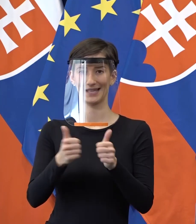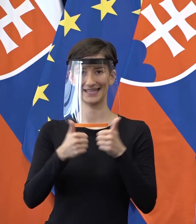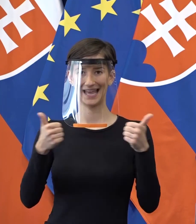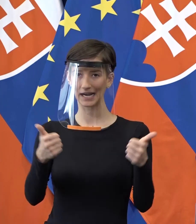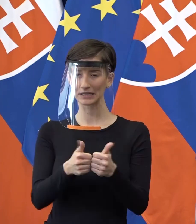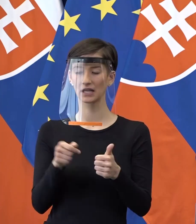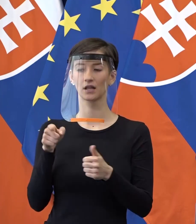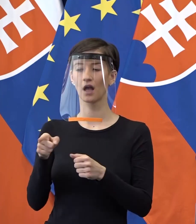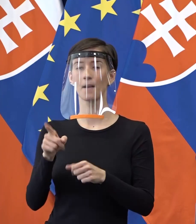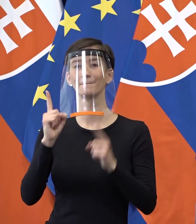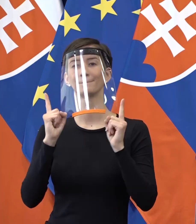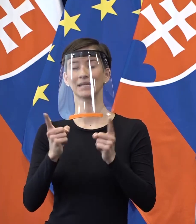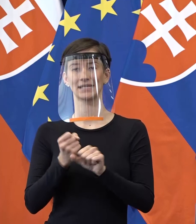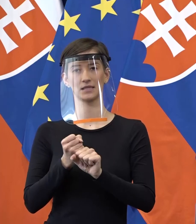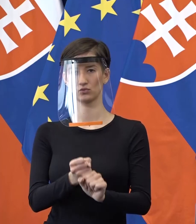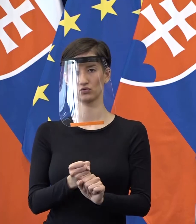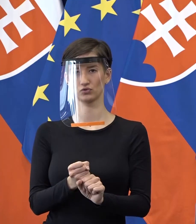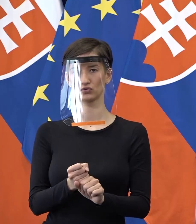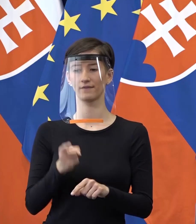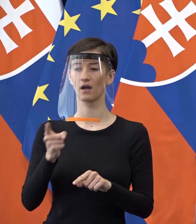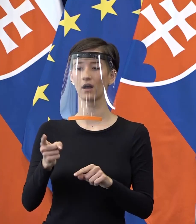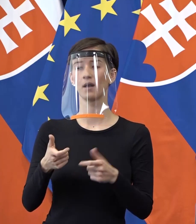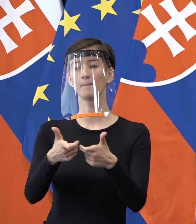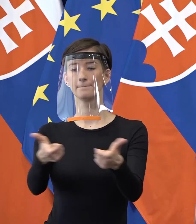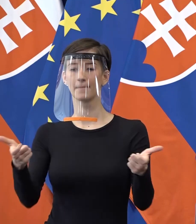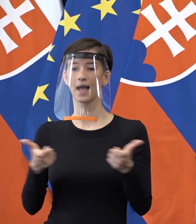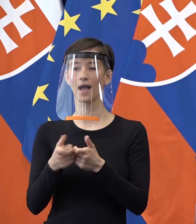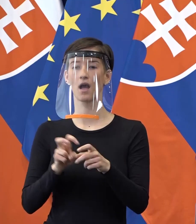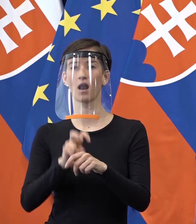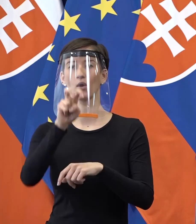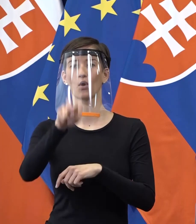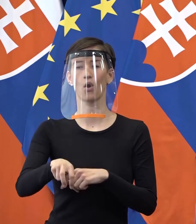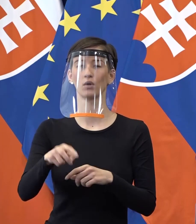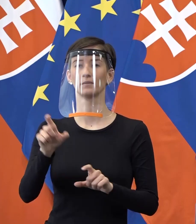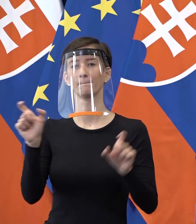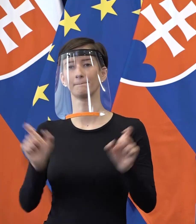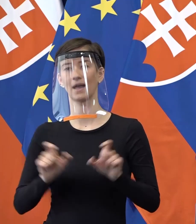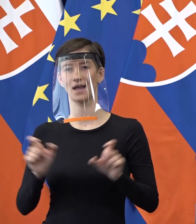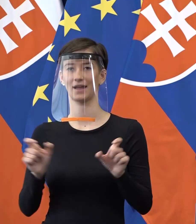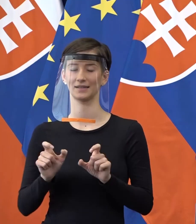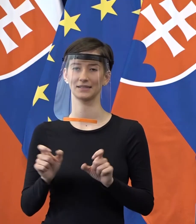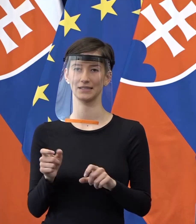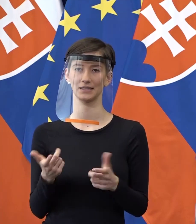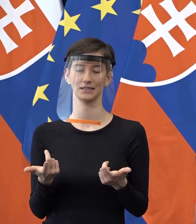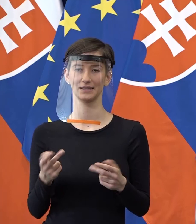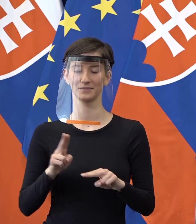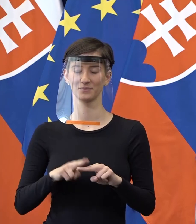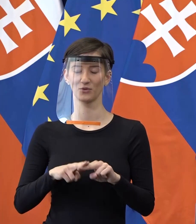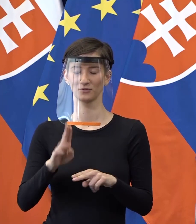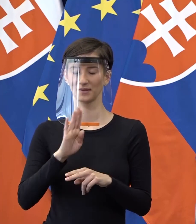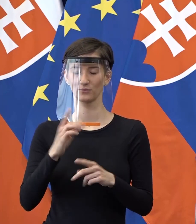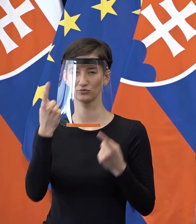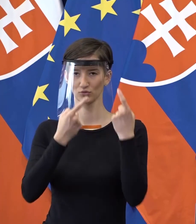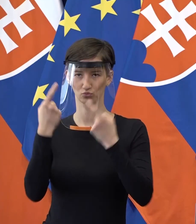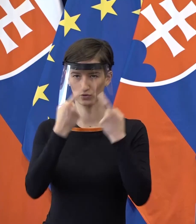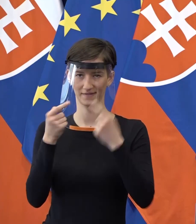tak nedodržiavajú príkazy, ktoré majú. Preliezajú cez balkón, jeden k druhému robia stanžúrky, potom sa nemôžeme asi niekedy aj čudovať, že